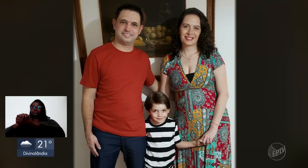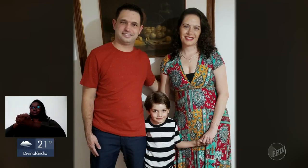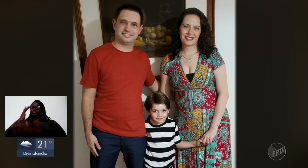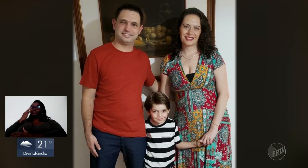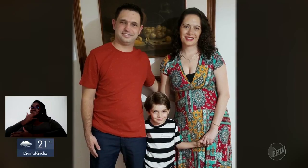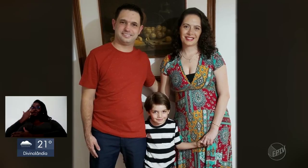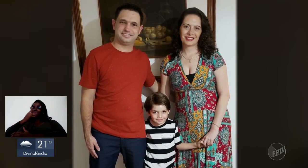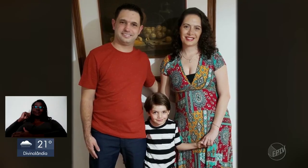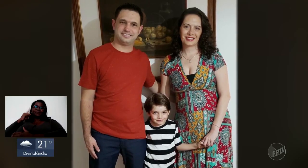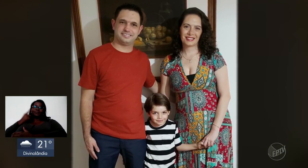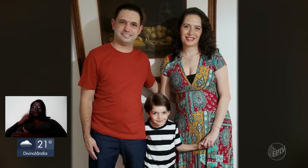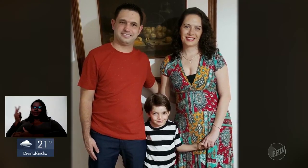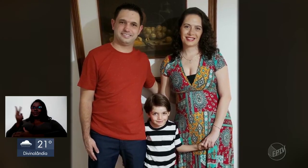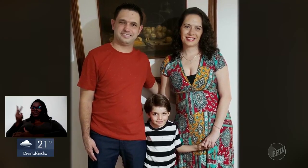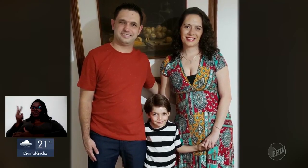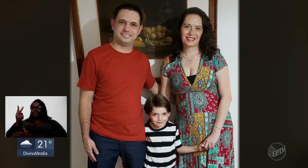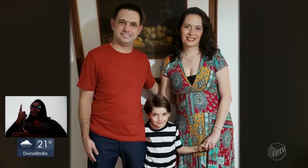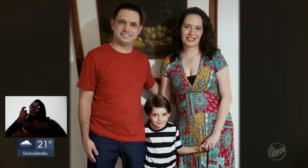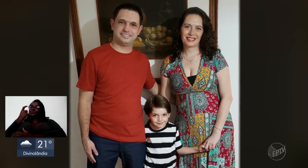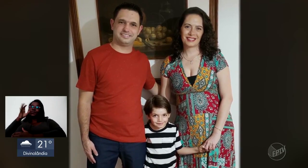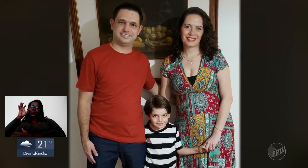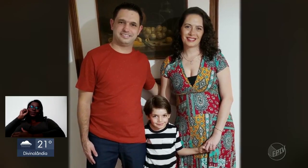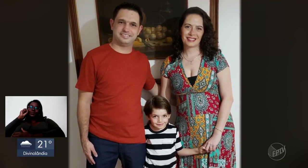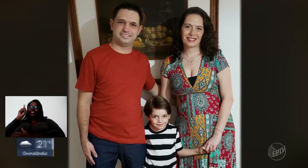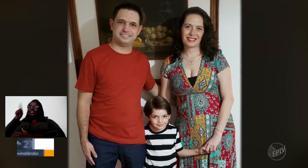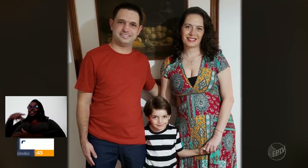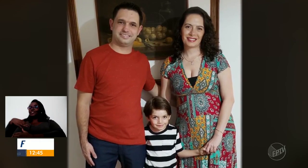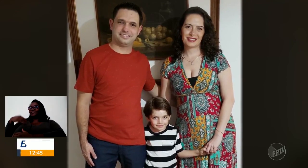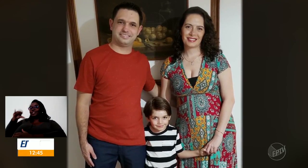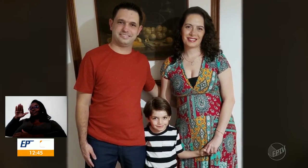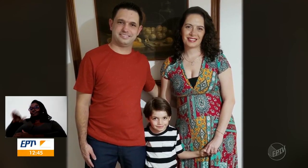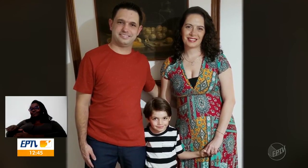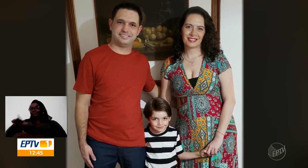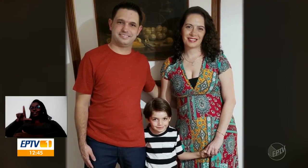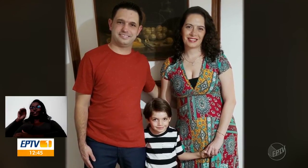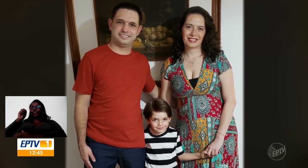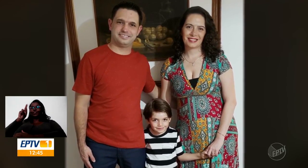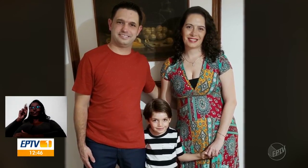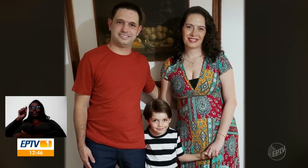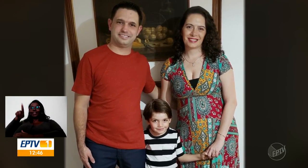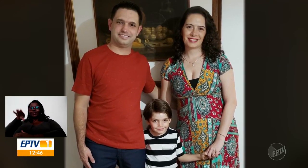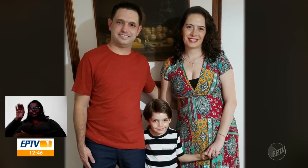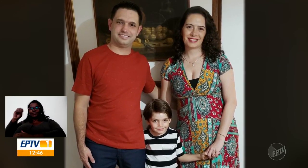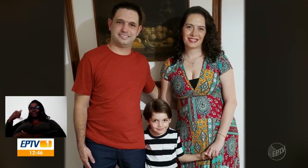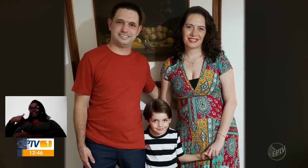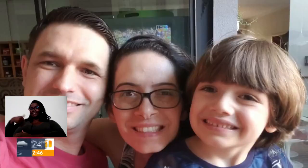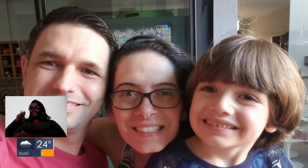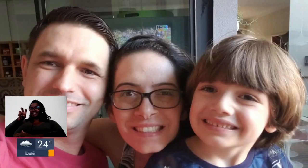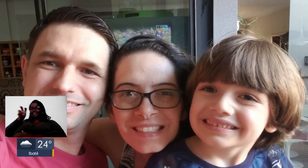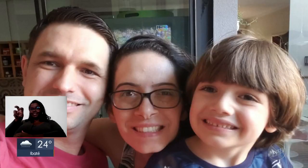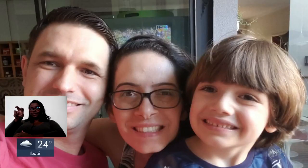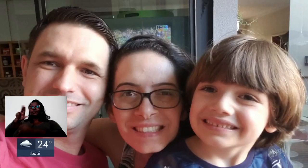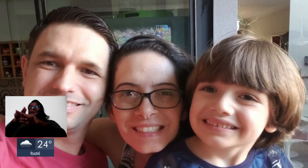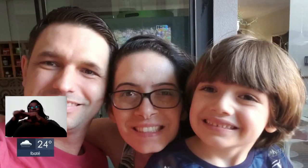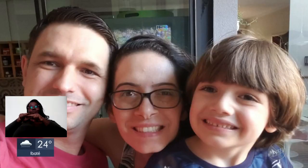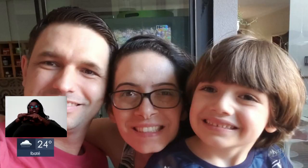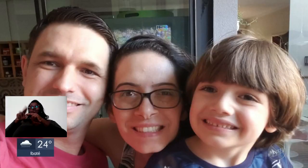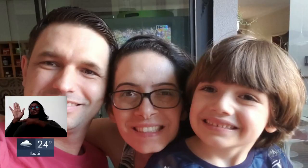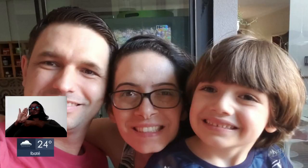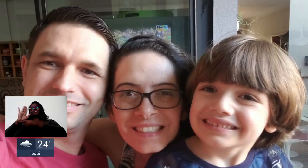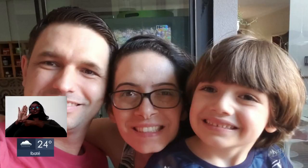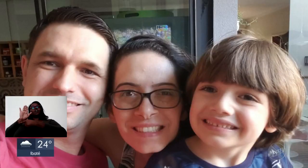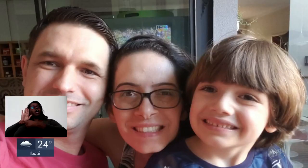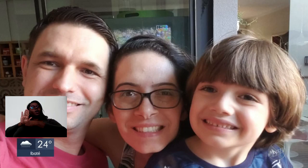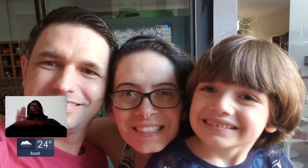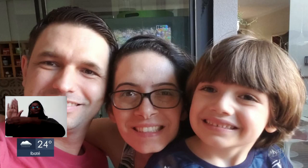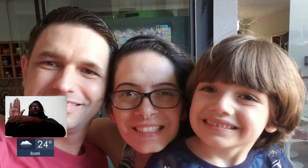esposa Camila são surdos. O único ouvinte da casa é o pequeno Lorenzo, de 5 anos. Por isso, os vídeos têm ajudado muito